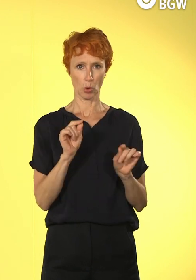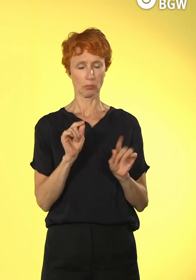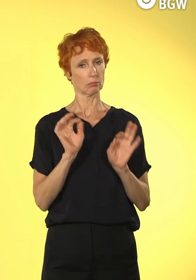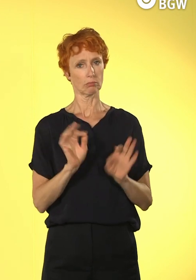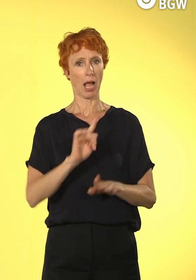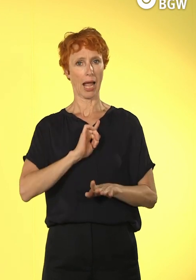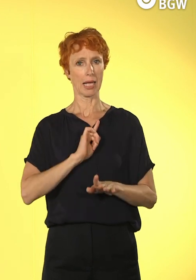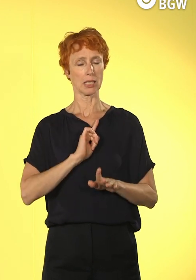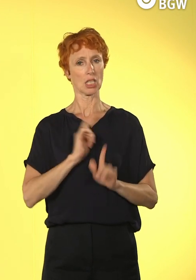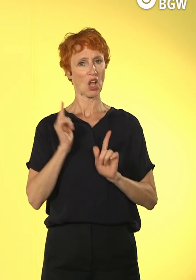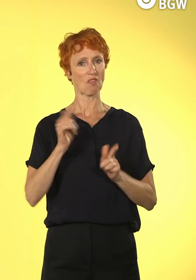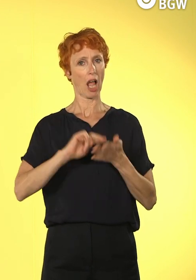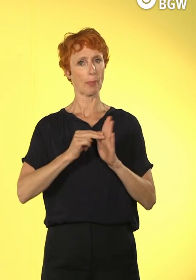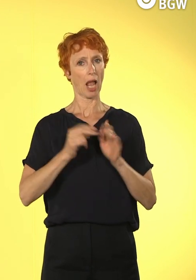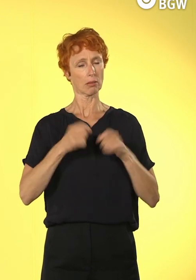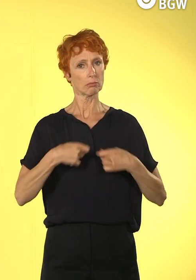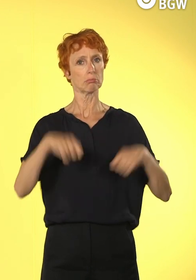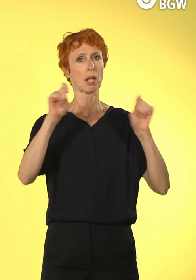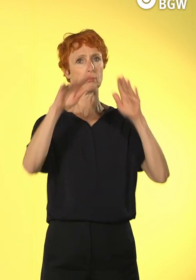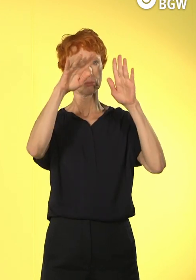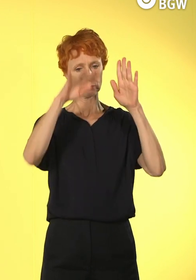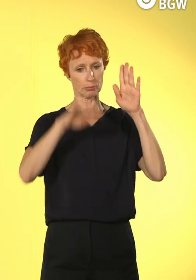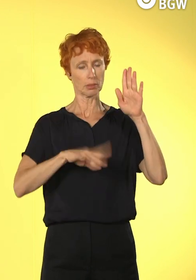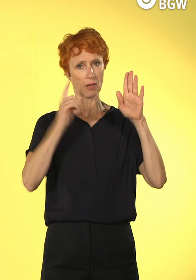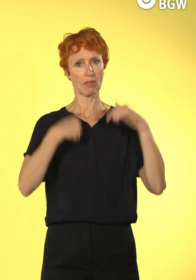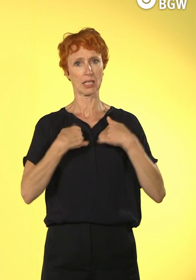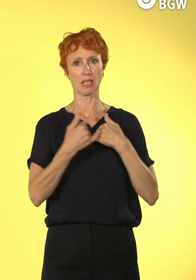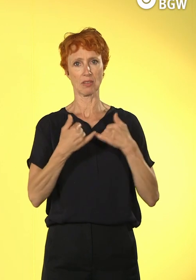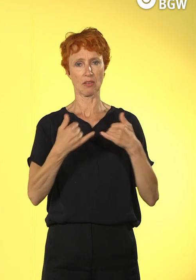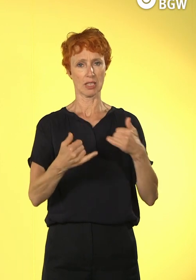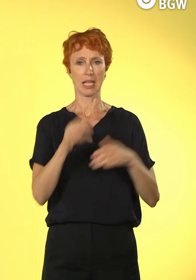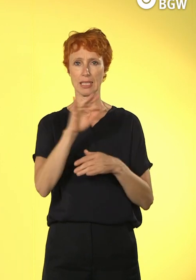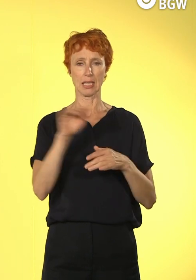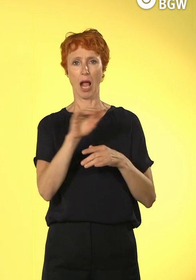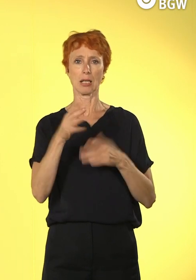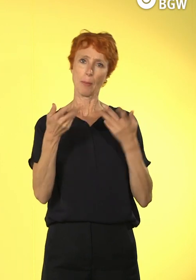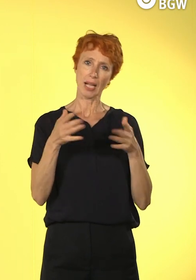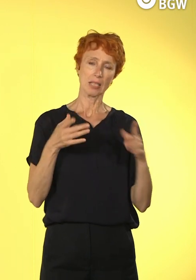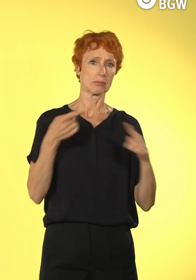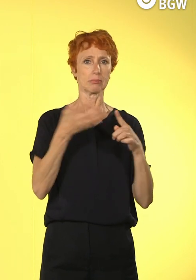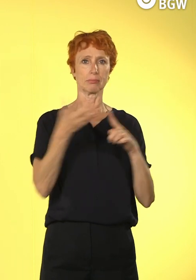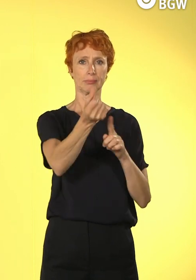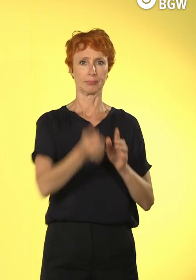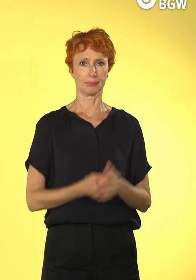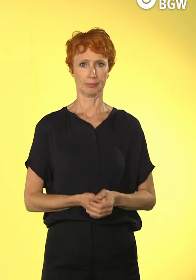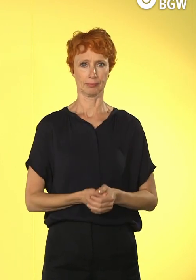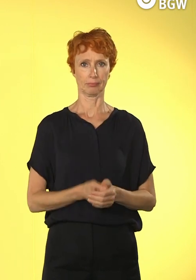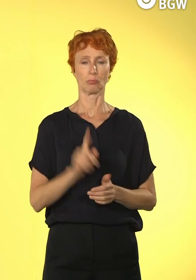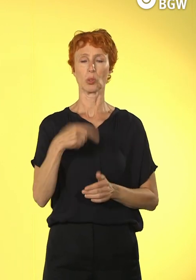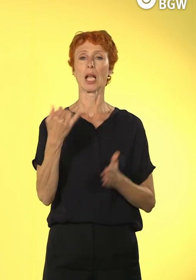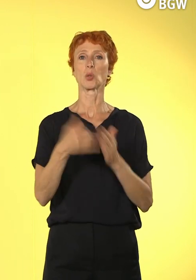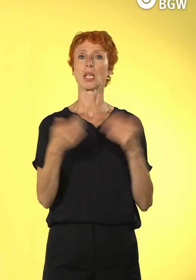zur Entwicklung von Digital Readiness zu geben. Das Ganze lassen wir dann in eine Schlussrunde einmünden,